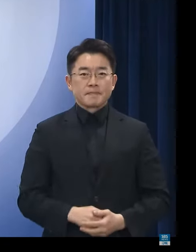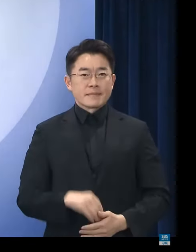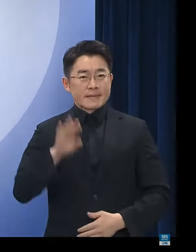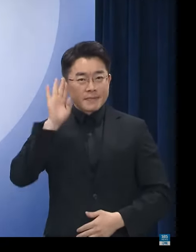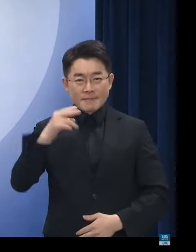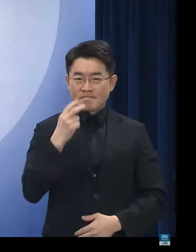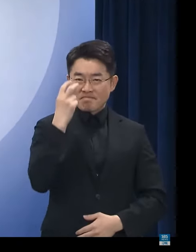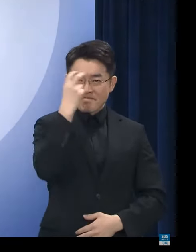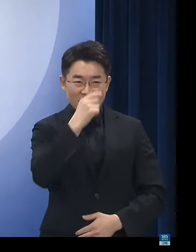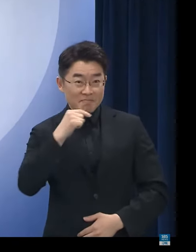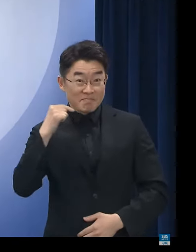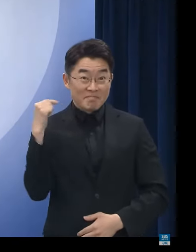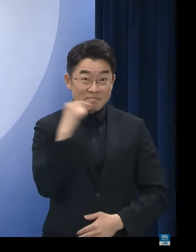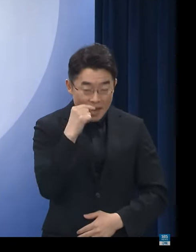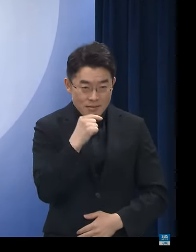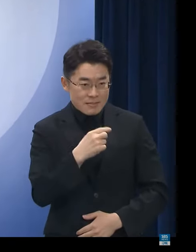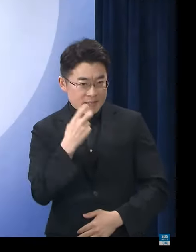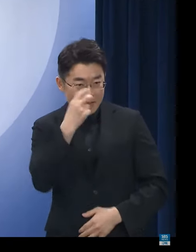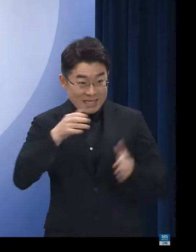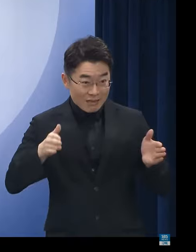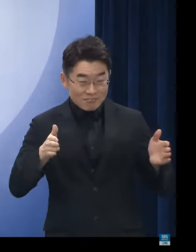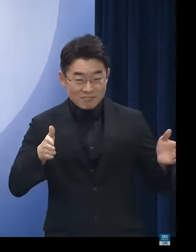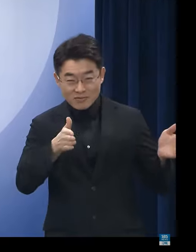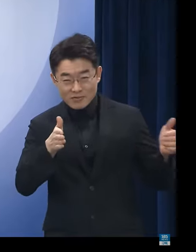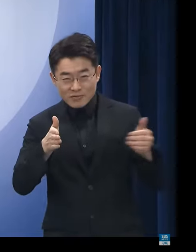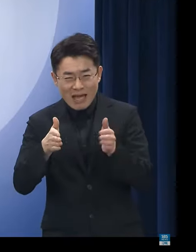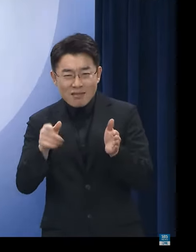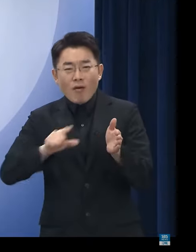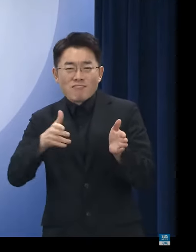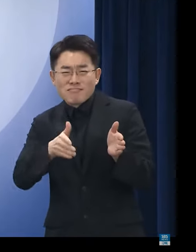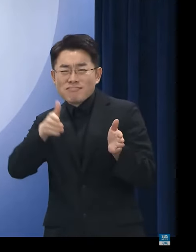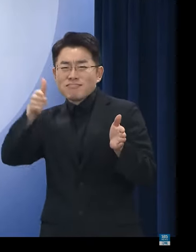단속을 기한 없이 지속할 계획임을 말씀드립니다.